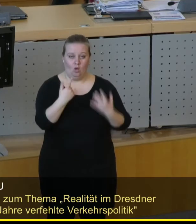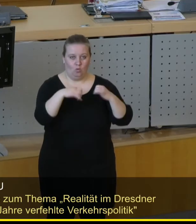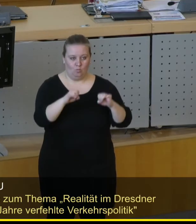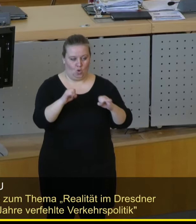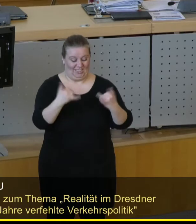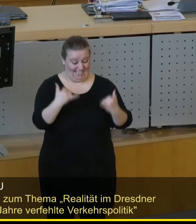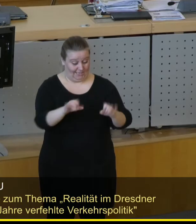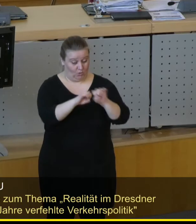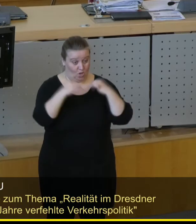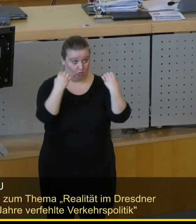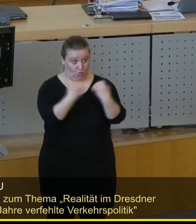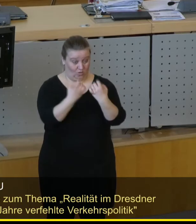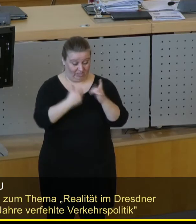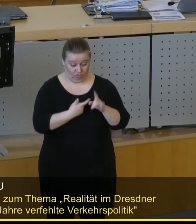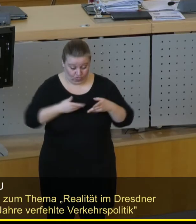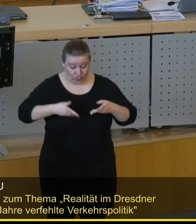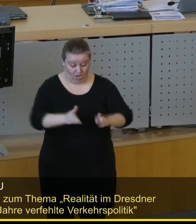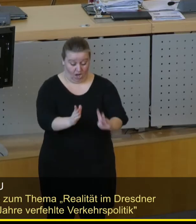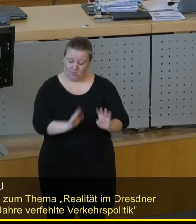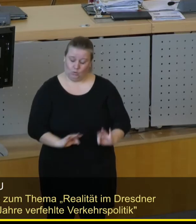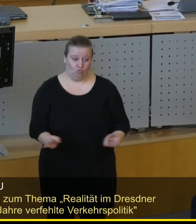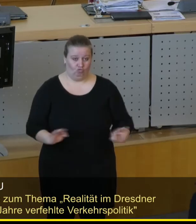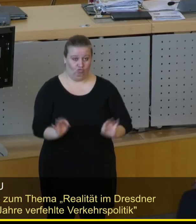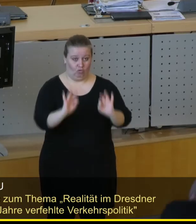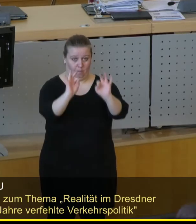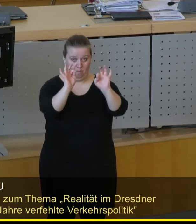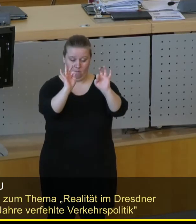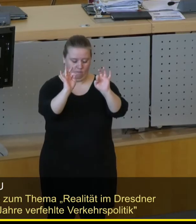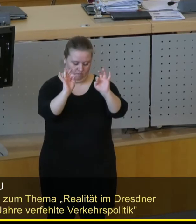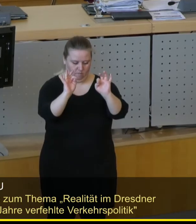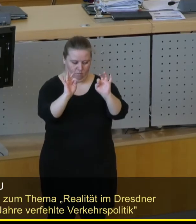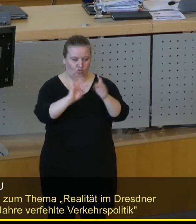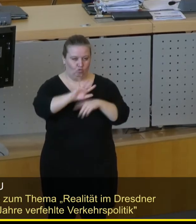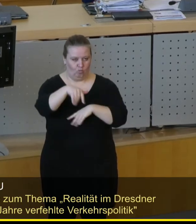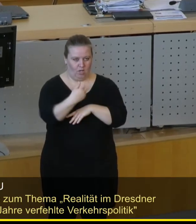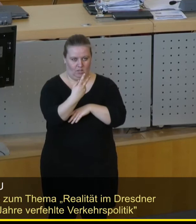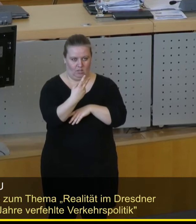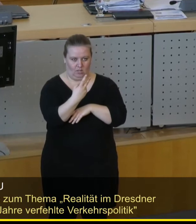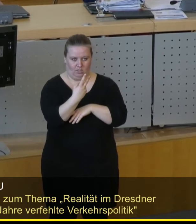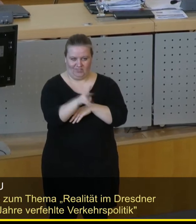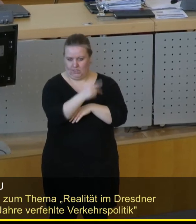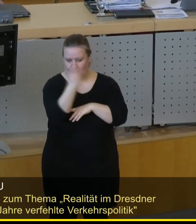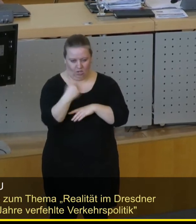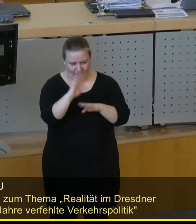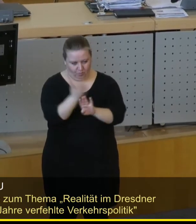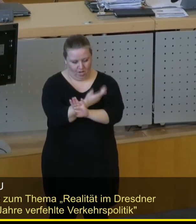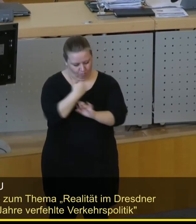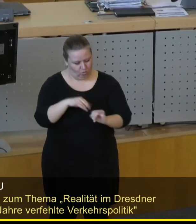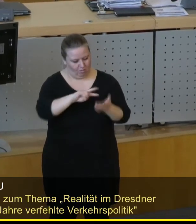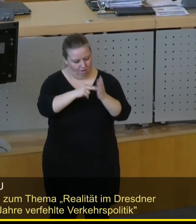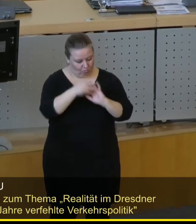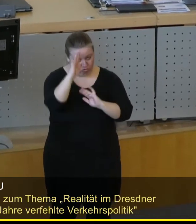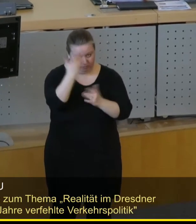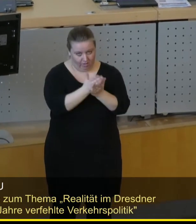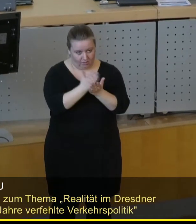elenden Zustand, in dem sich diese Straße heute leider immer noch befindet, nach über zwei Jahrzehnten Planung